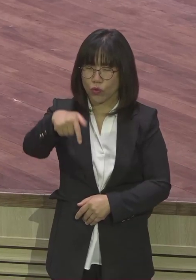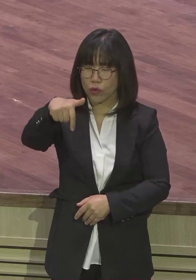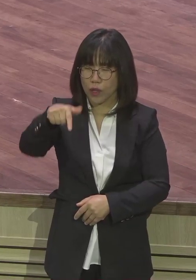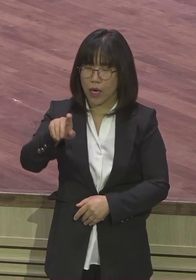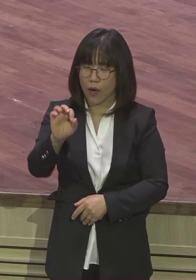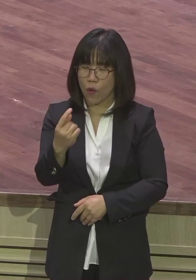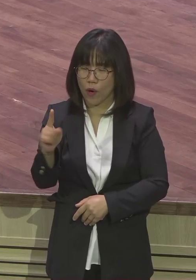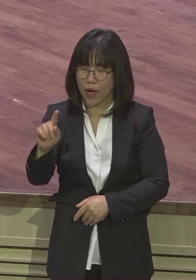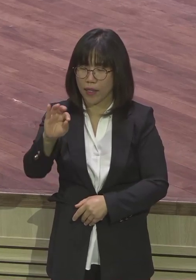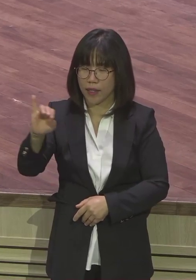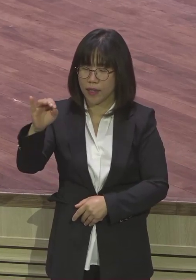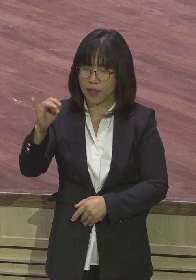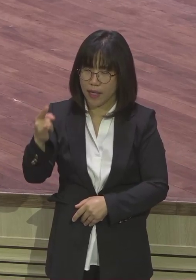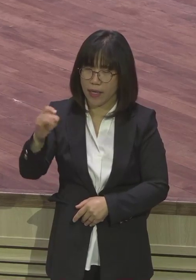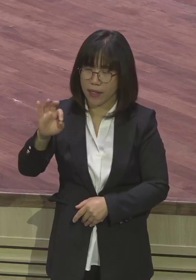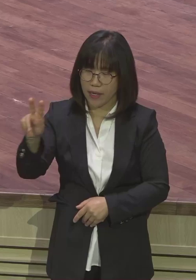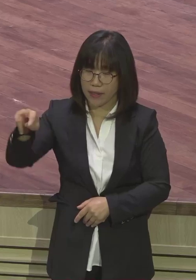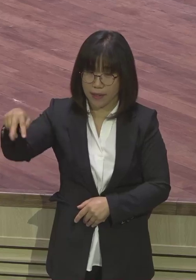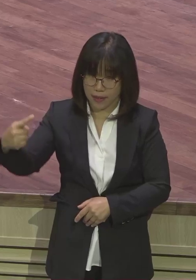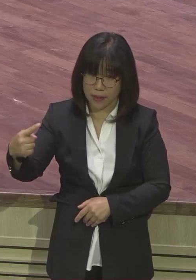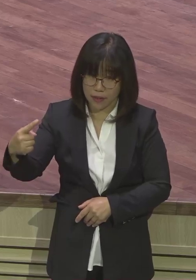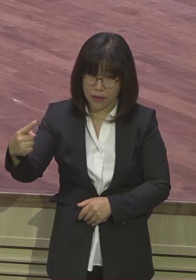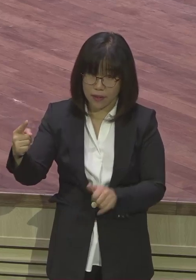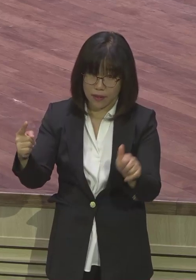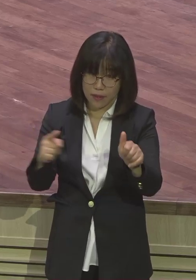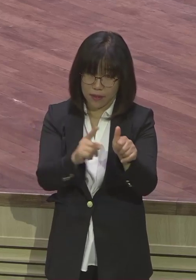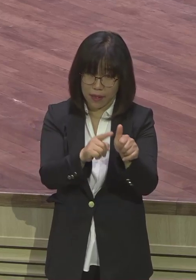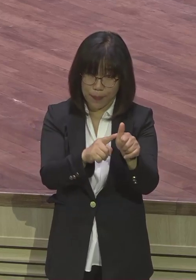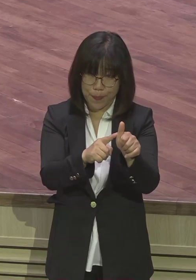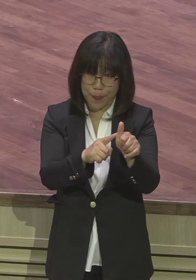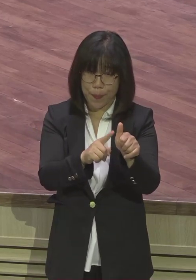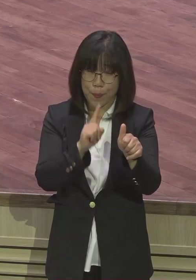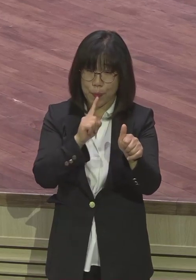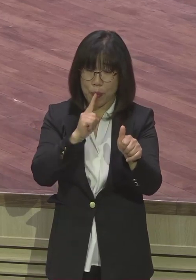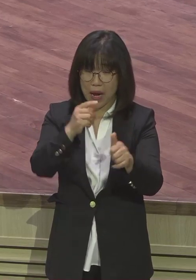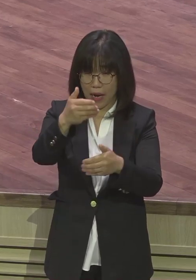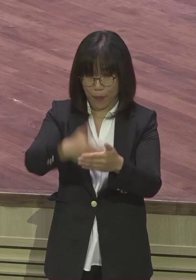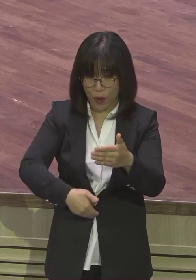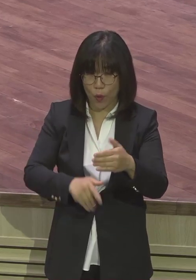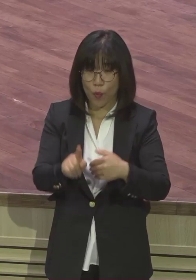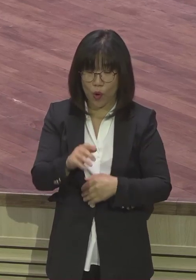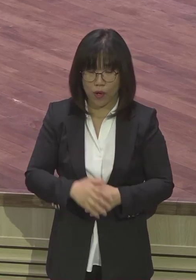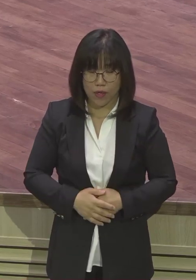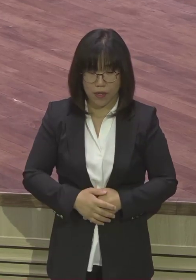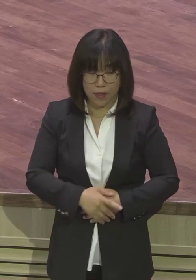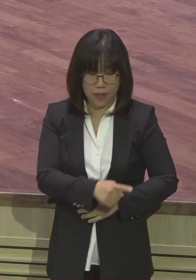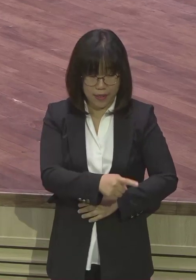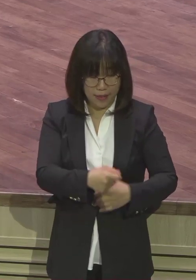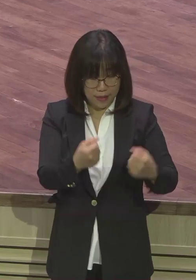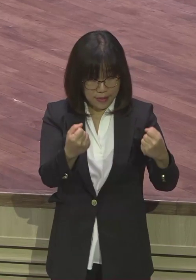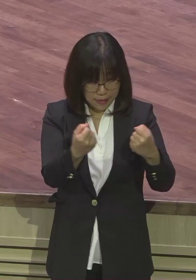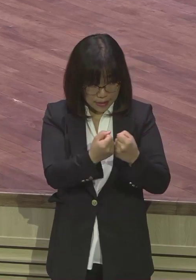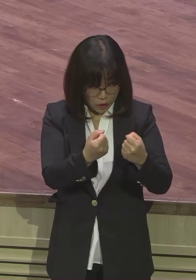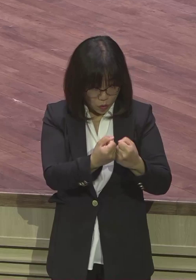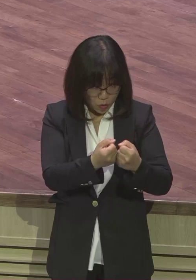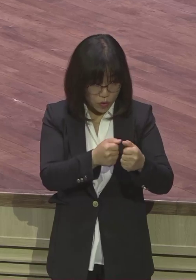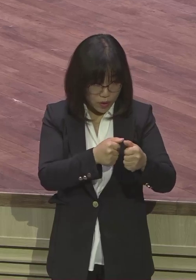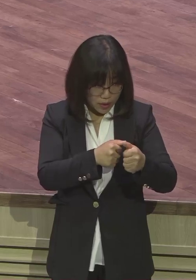도쿠가와 예아스가 이런 말했어요. 싸움에서 이긴다는 것은 참으로 통쾌한 일이다.